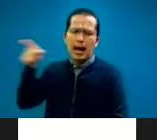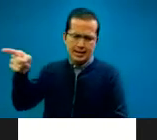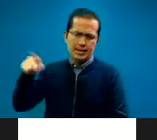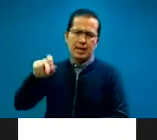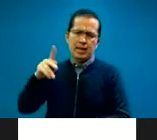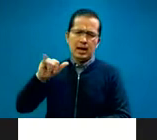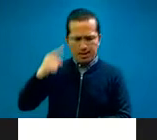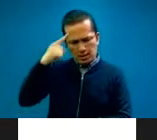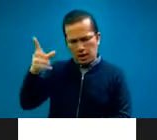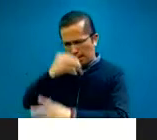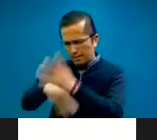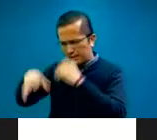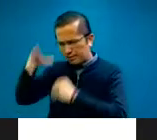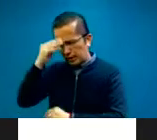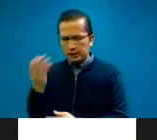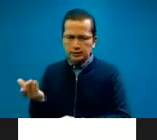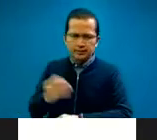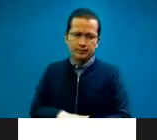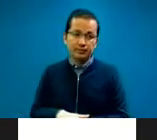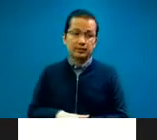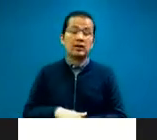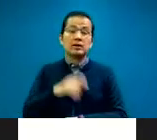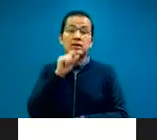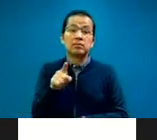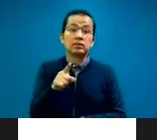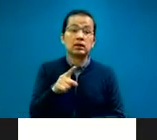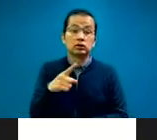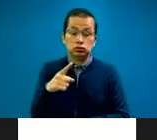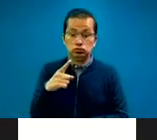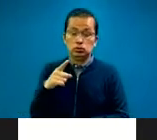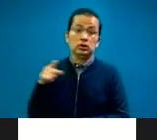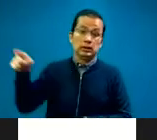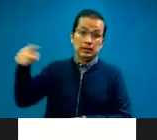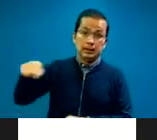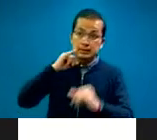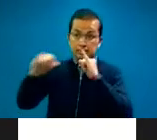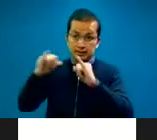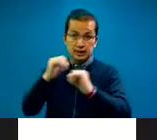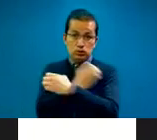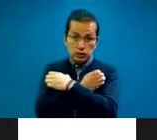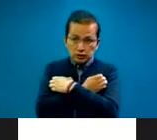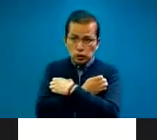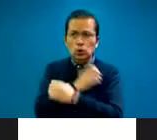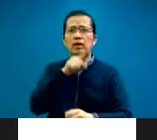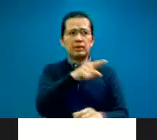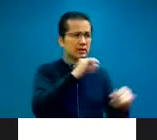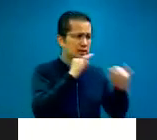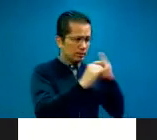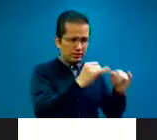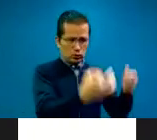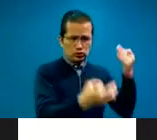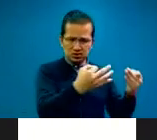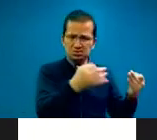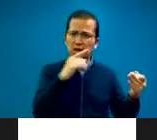igual manera, los intérpretes en el área de educación o de legal también asisten a convenciones de